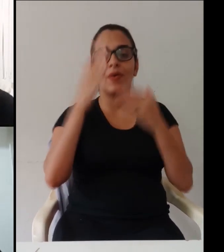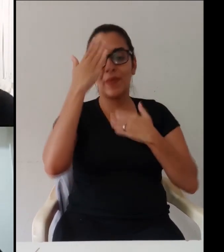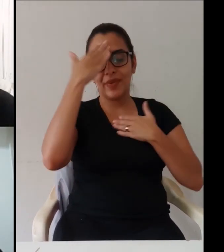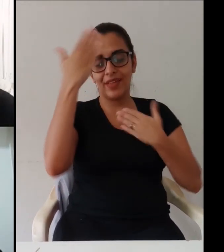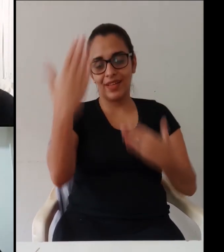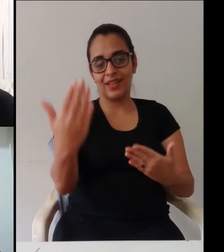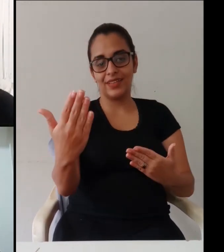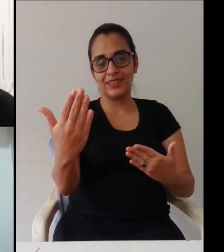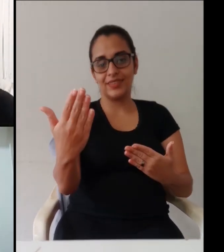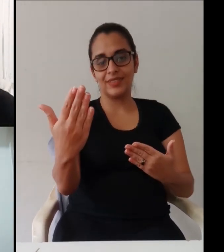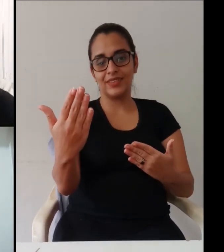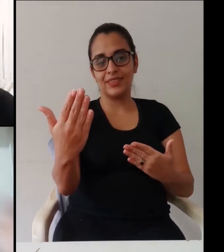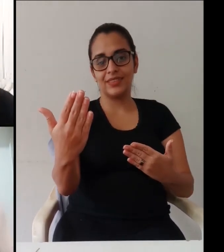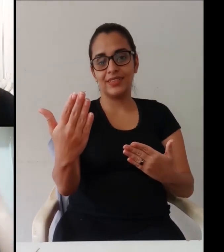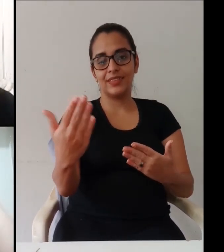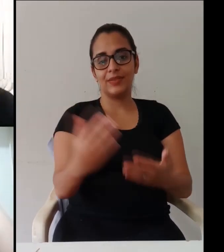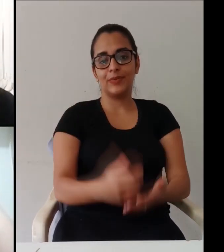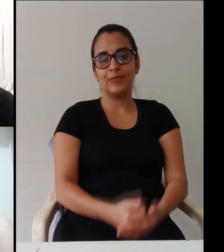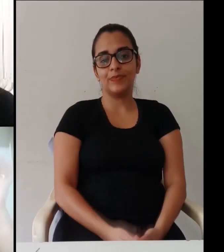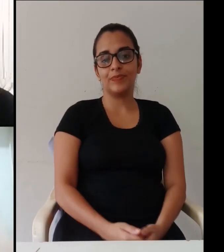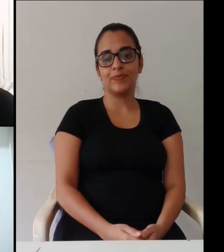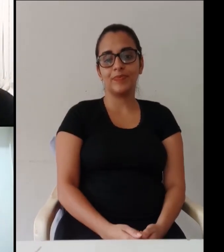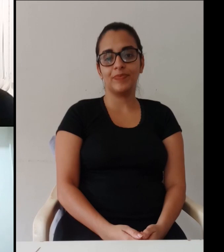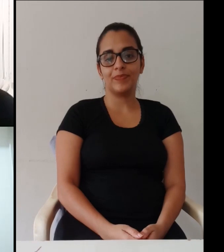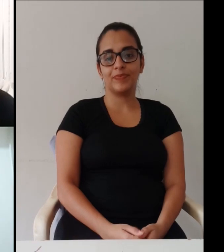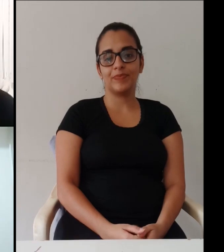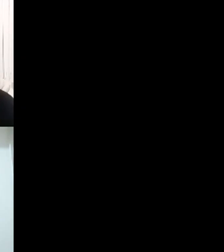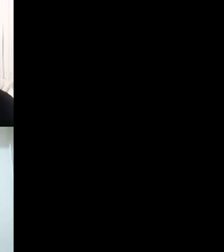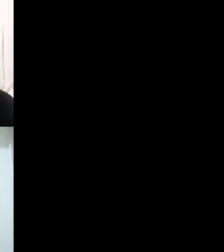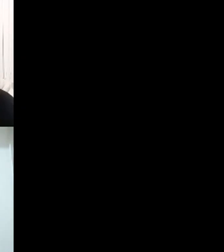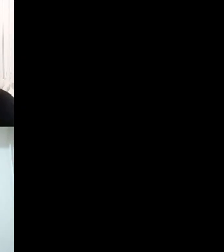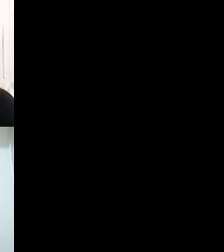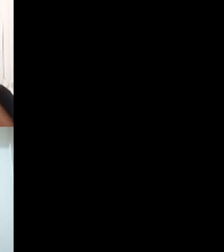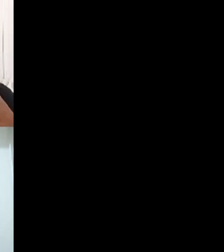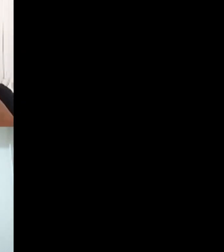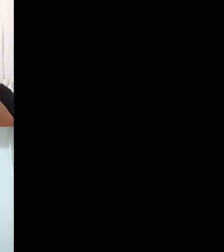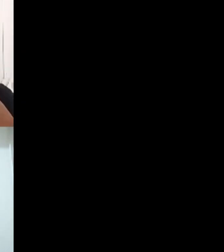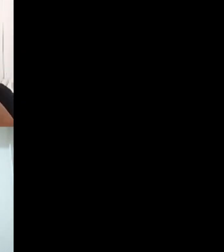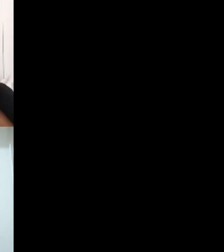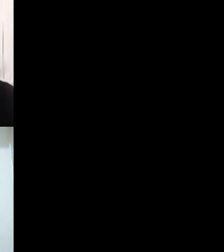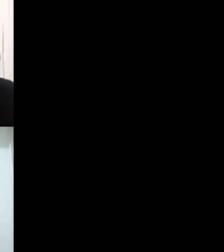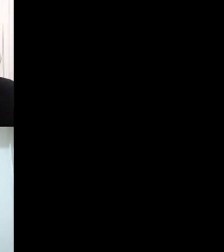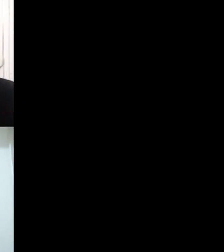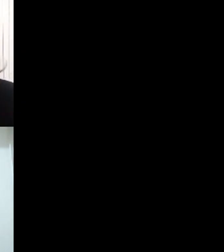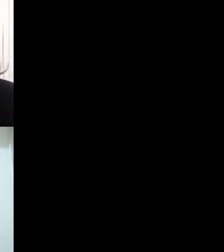a gente faz melhor tá bom beijo pra todos beijo gente obrigada aí